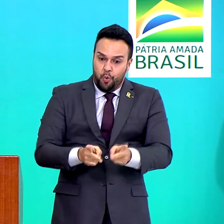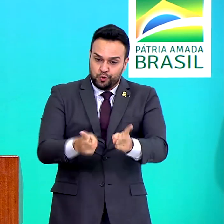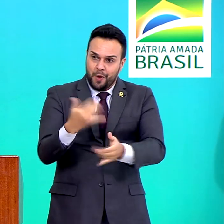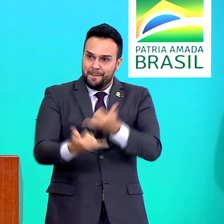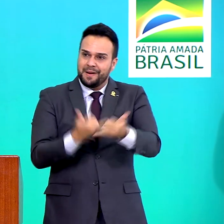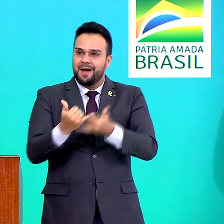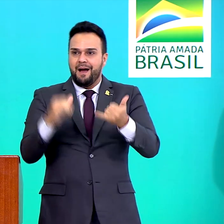sorrindo.